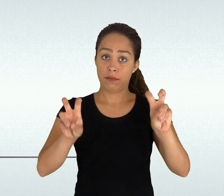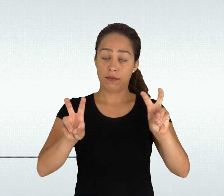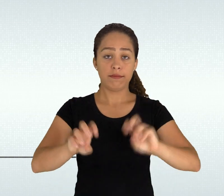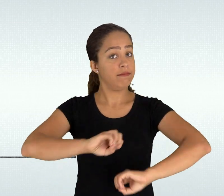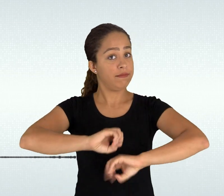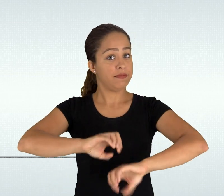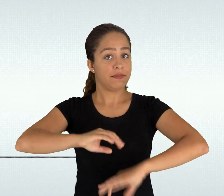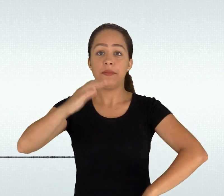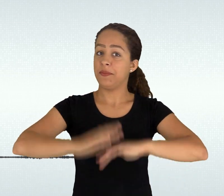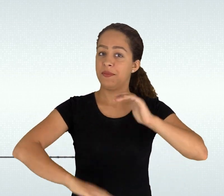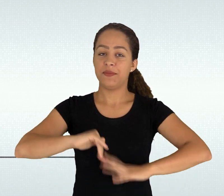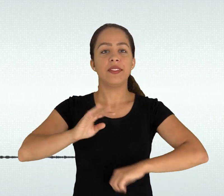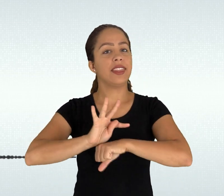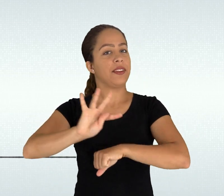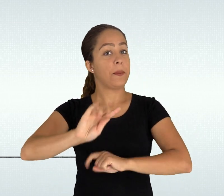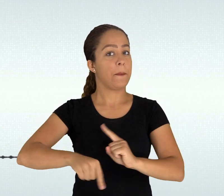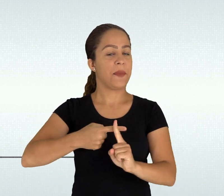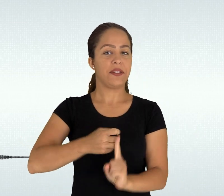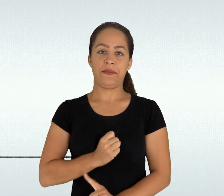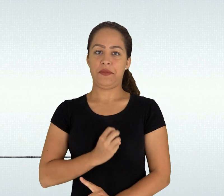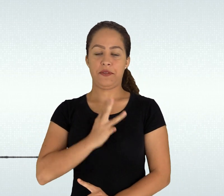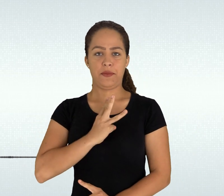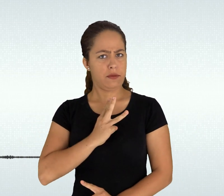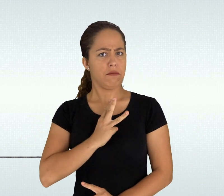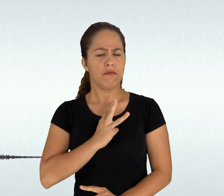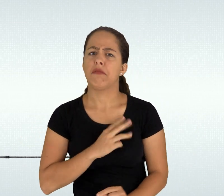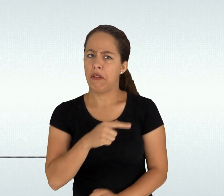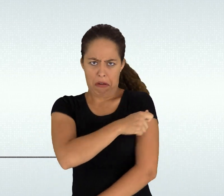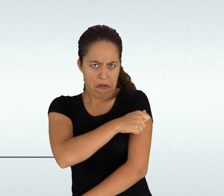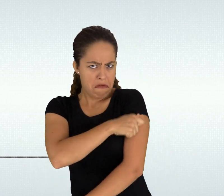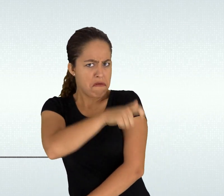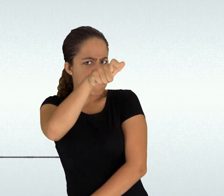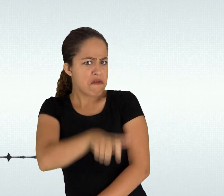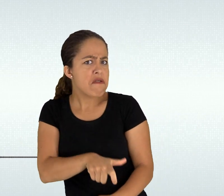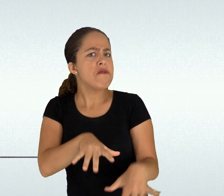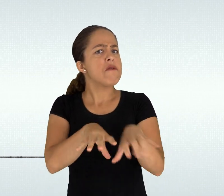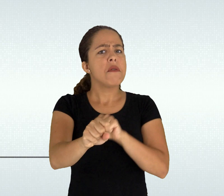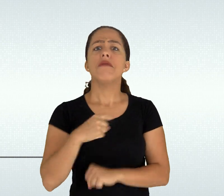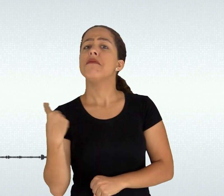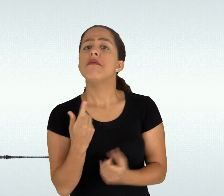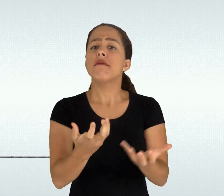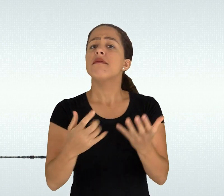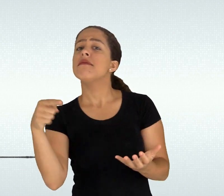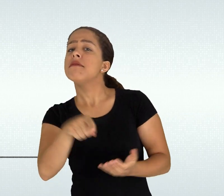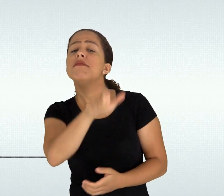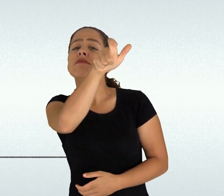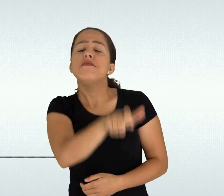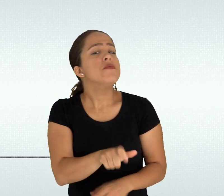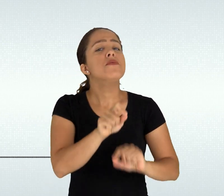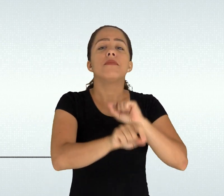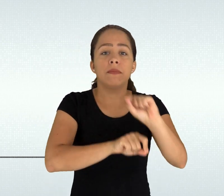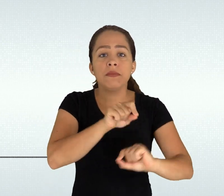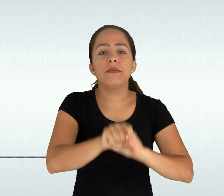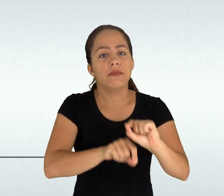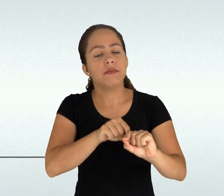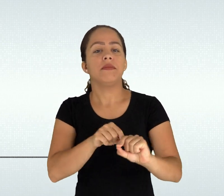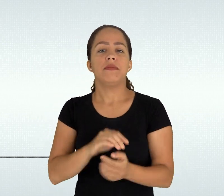Educação Profissional Técnica Integrada ao Ensino Médio Que aluno queremos formar?